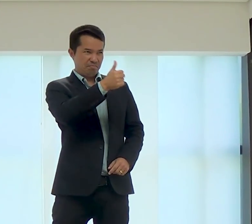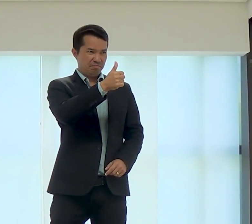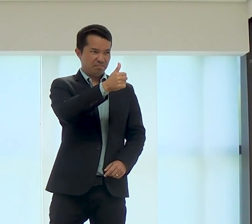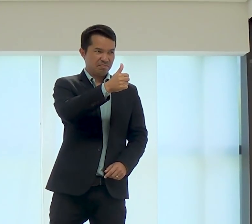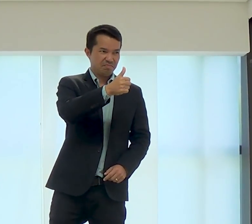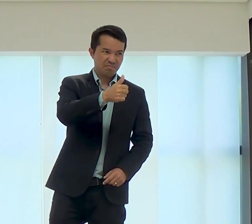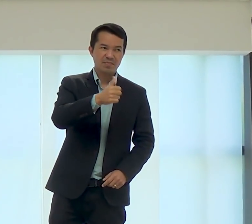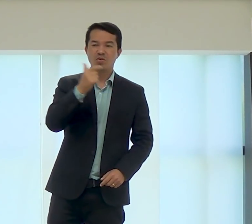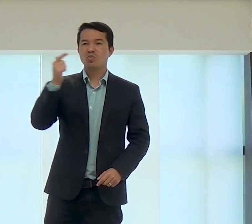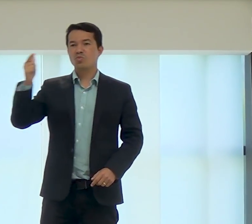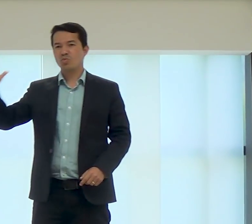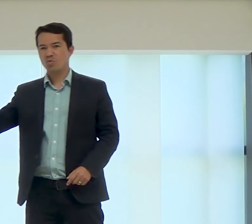outro José.